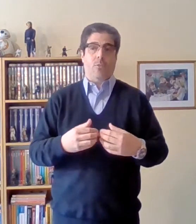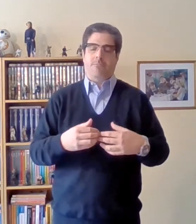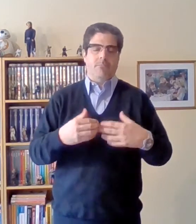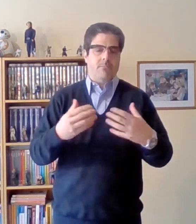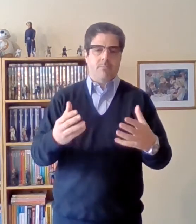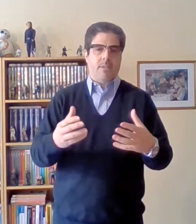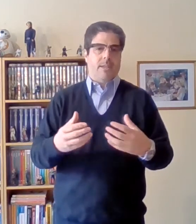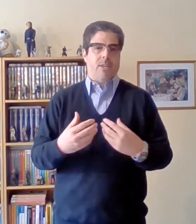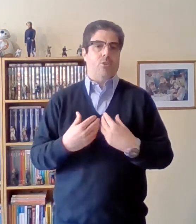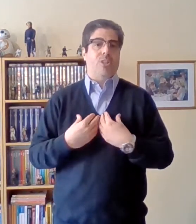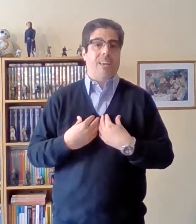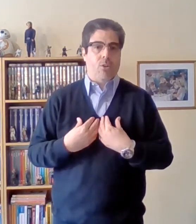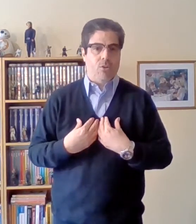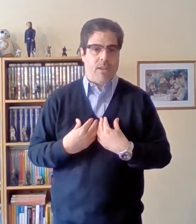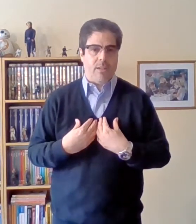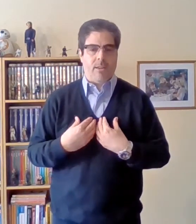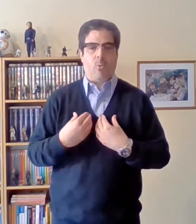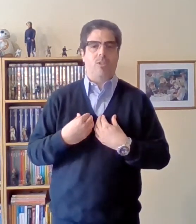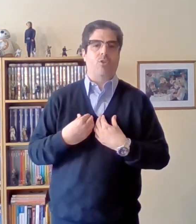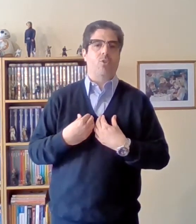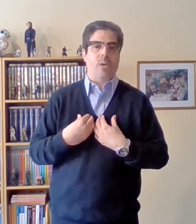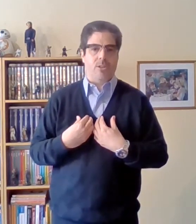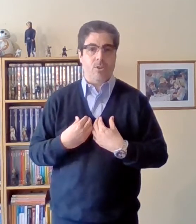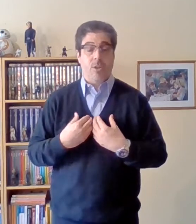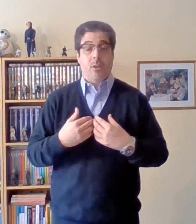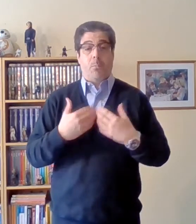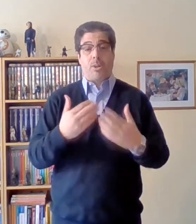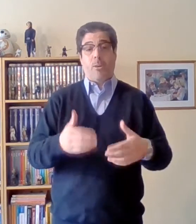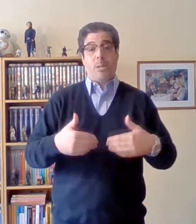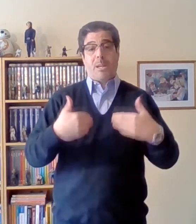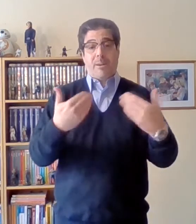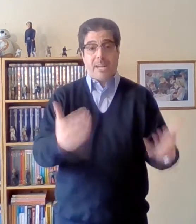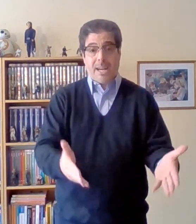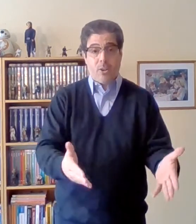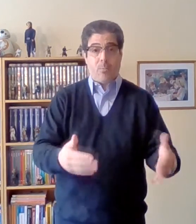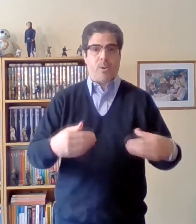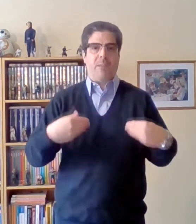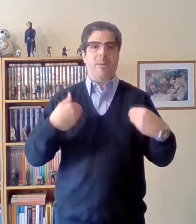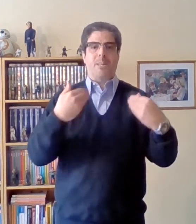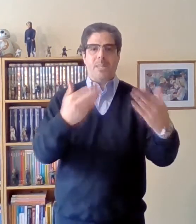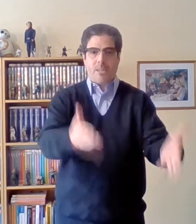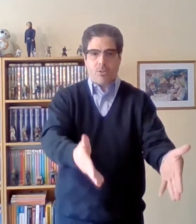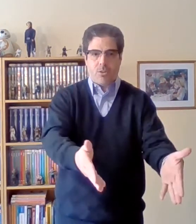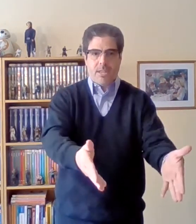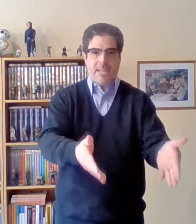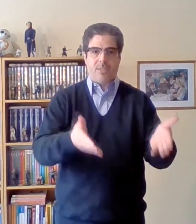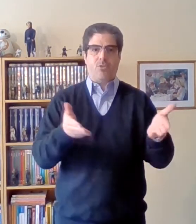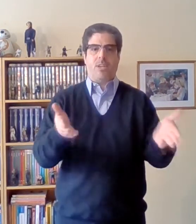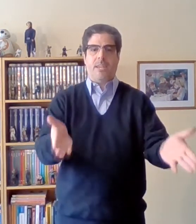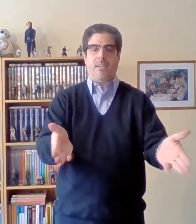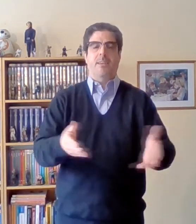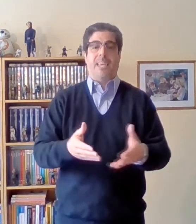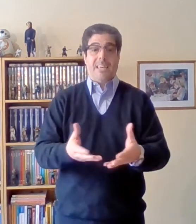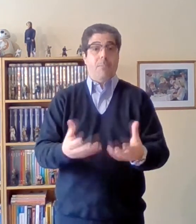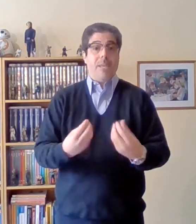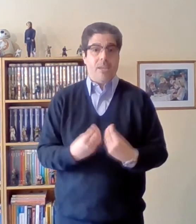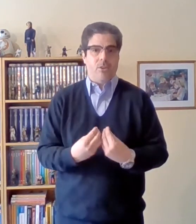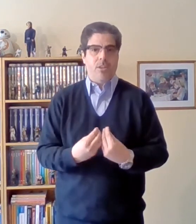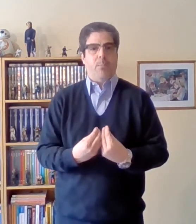que yo tengo, del cual soy dueño? Porque lo he trabajado, porque he invertido en eso que es mío y por